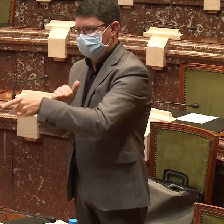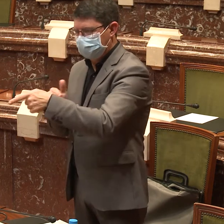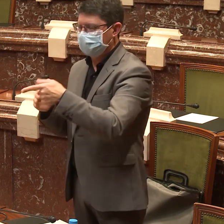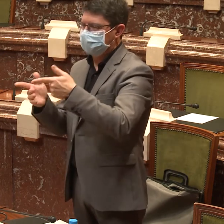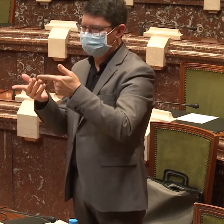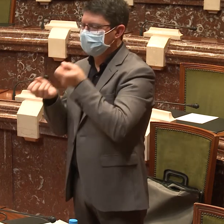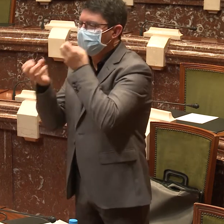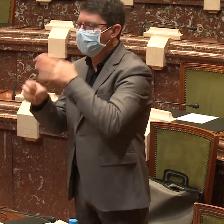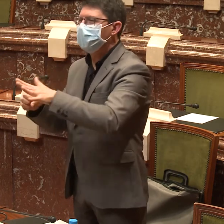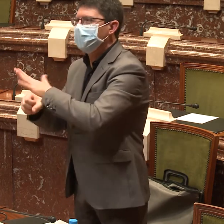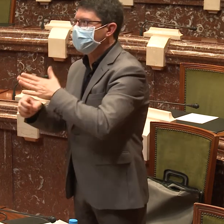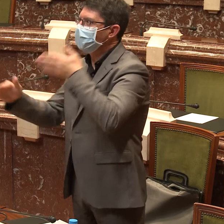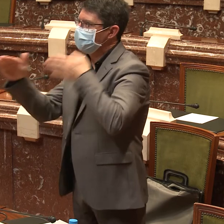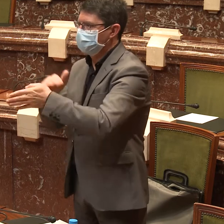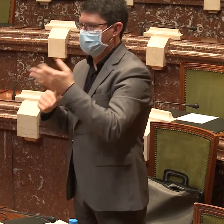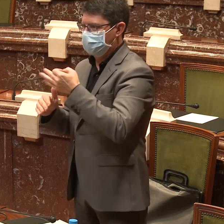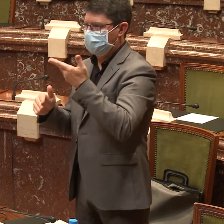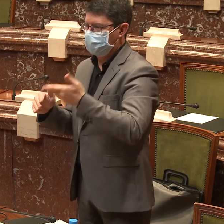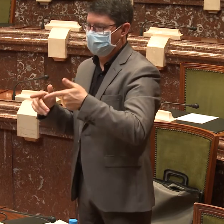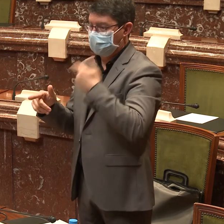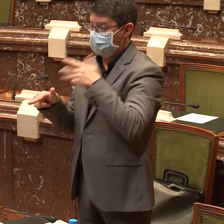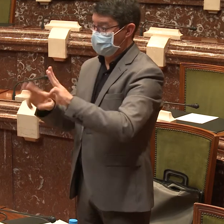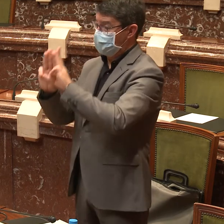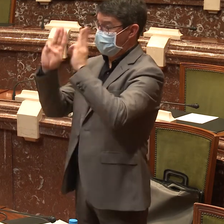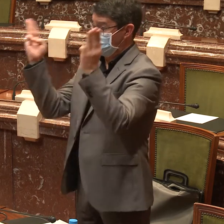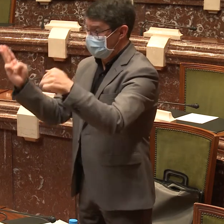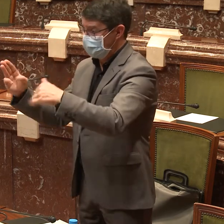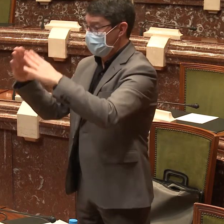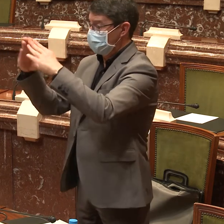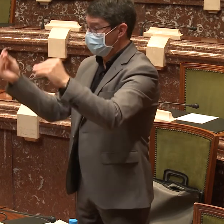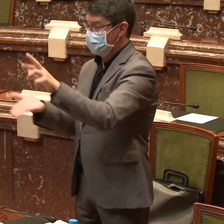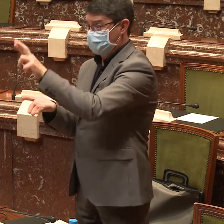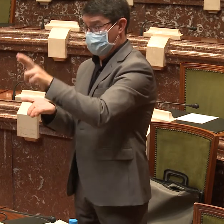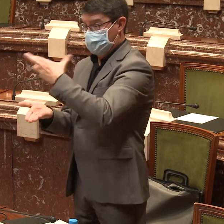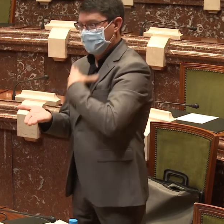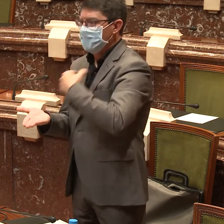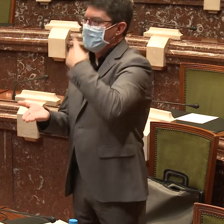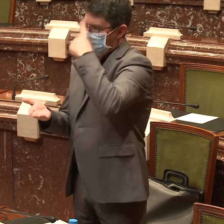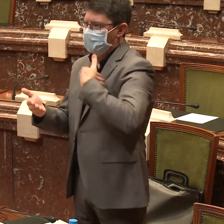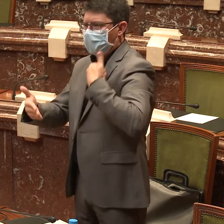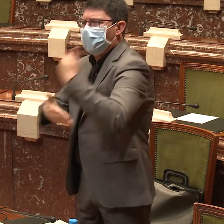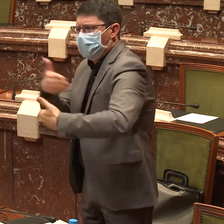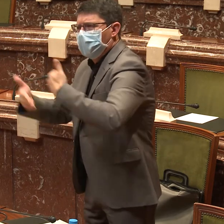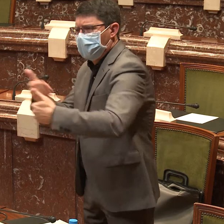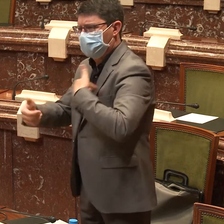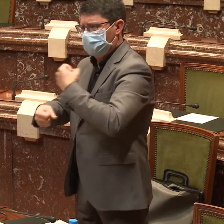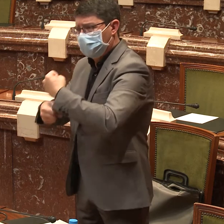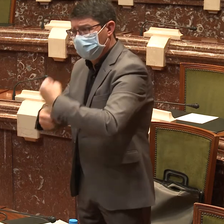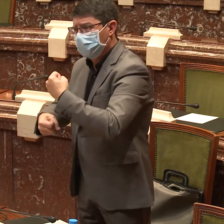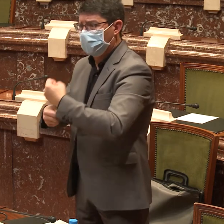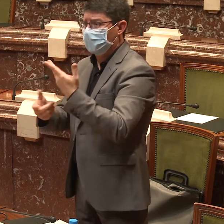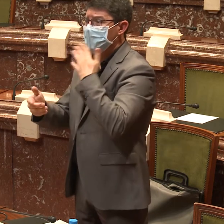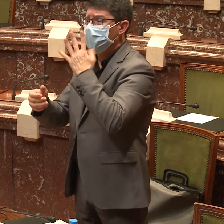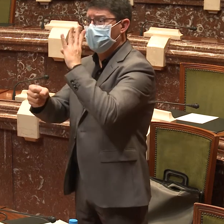Sí, la ley de accesibilidad universal debe garantizar, pues se debe garantizar y entonces aquí en el